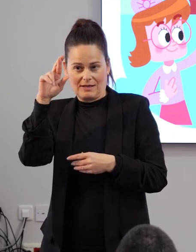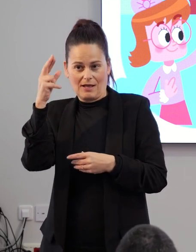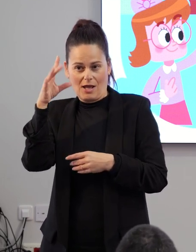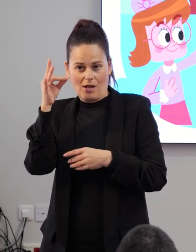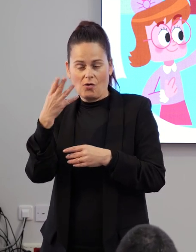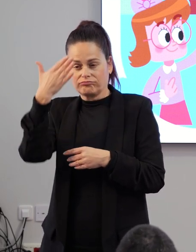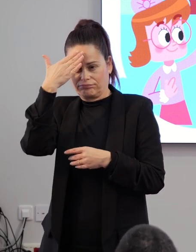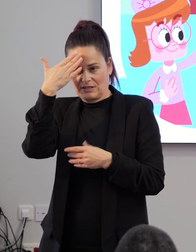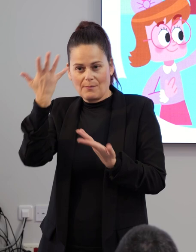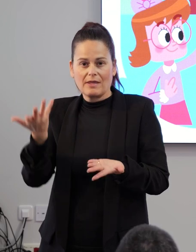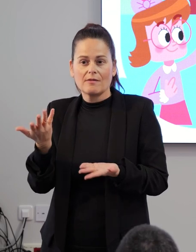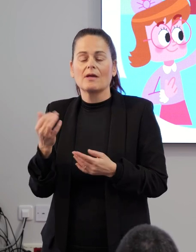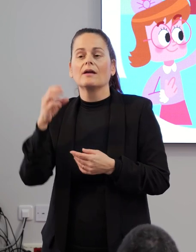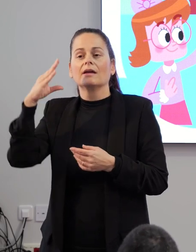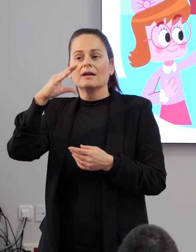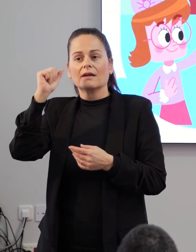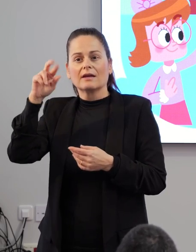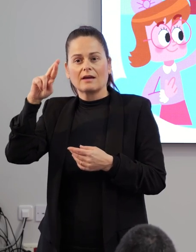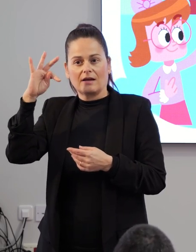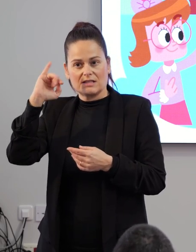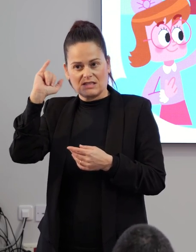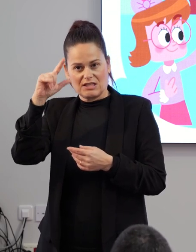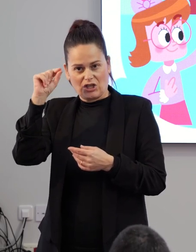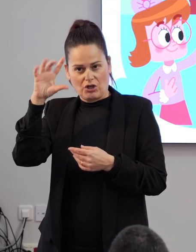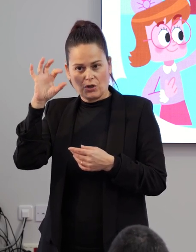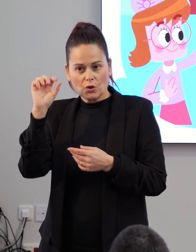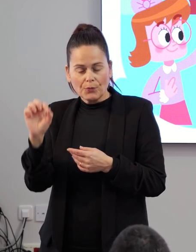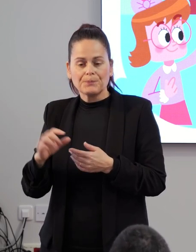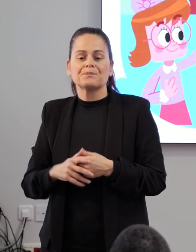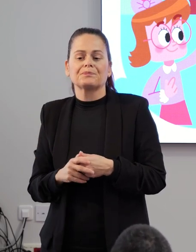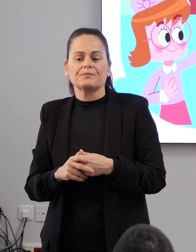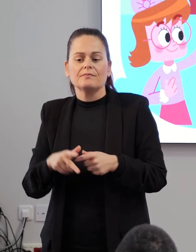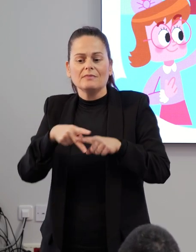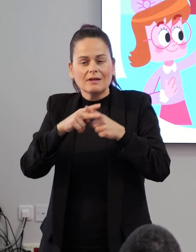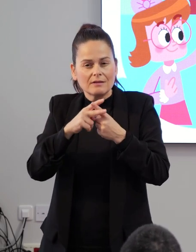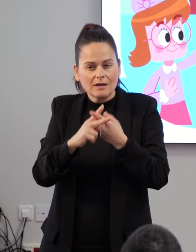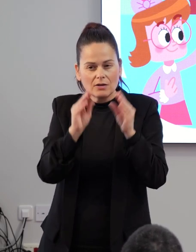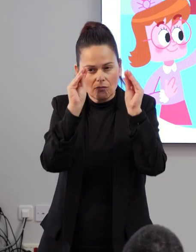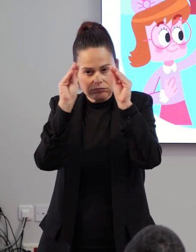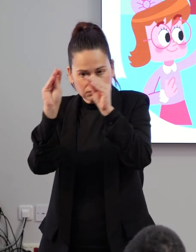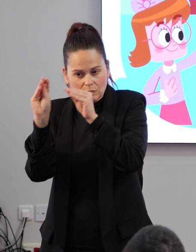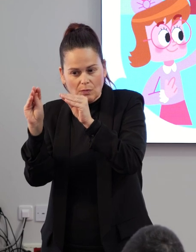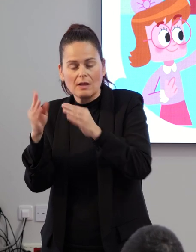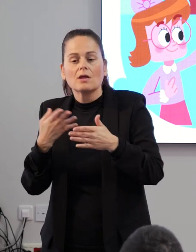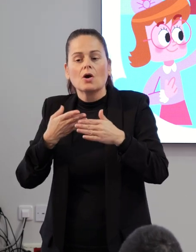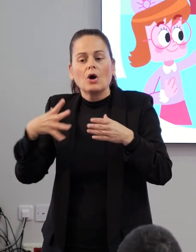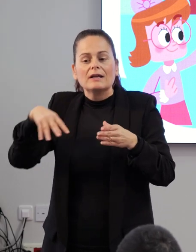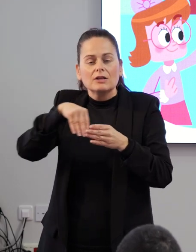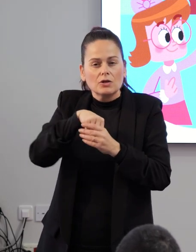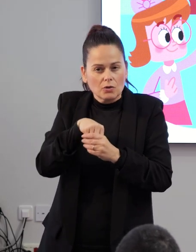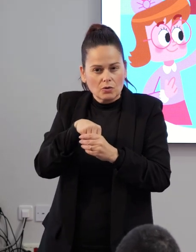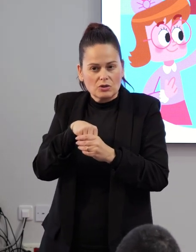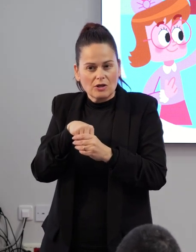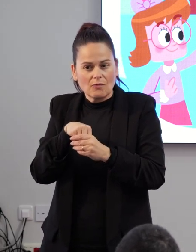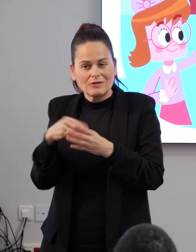Alfredo Castilla. Los talleres de formación inclusiva se ofrecen a